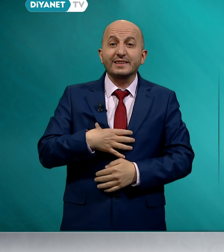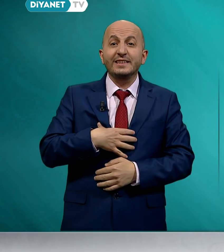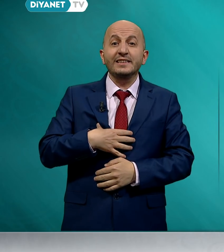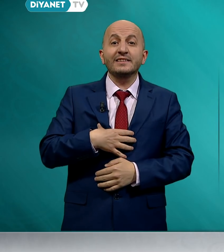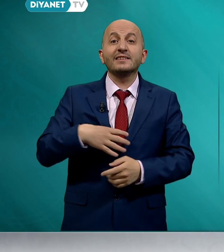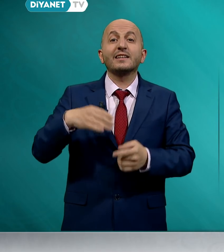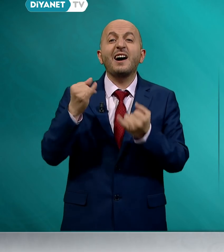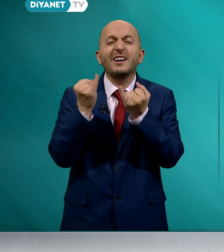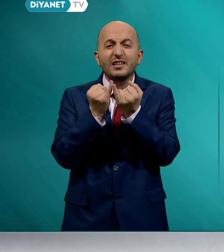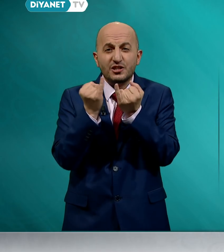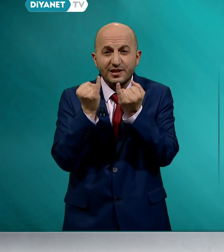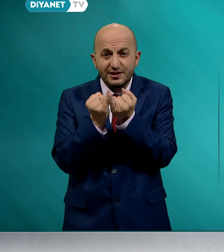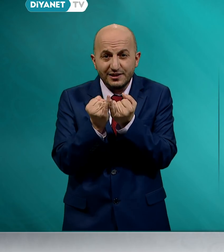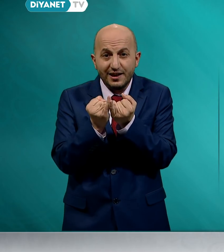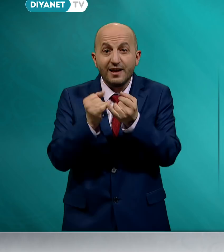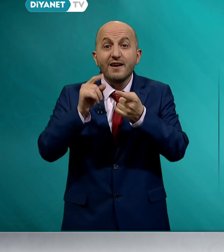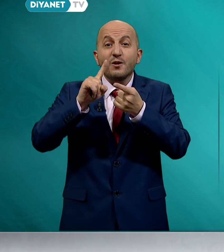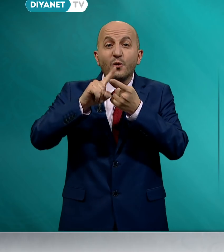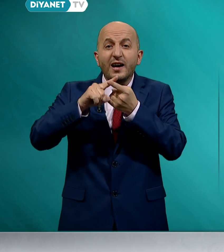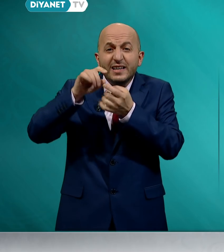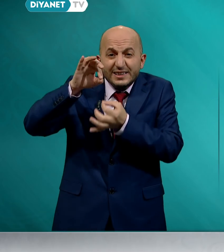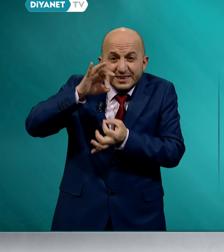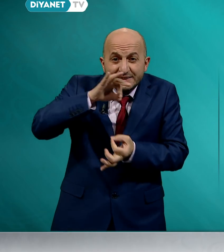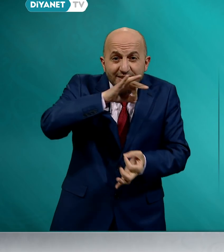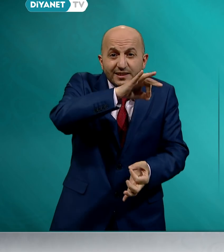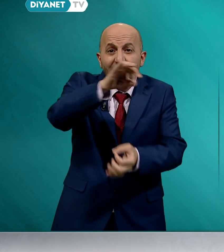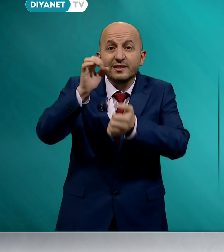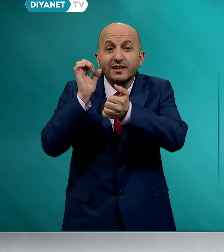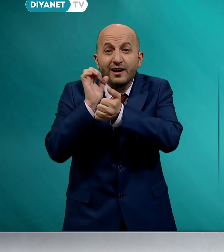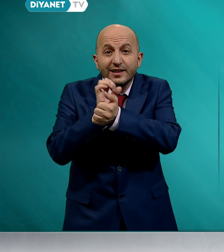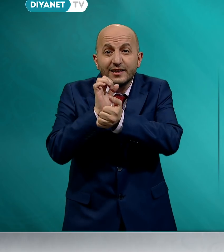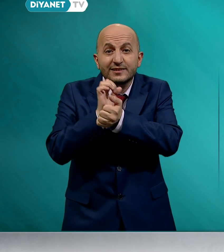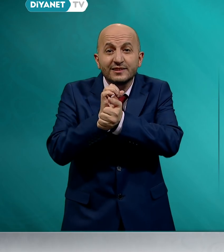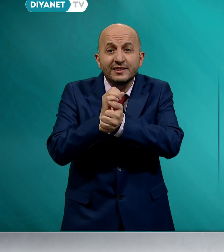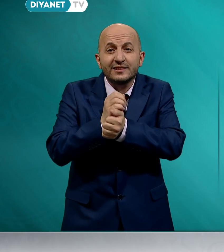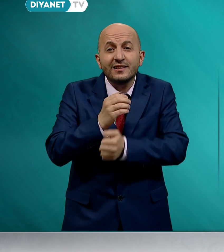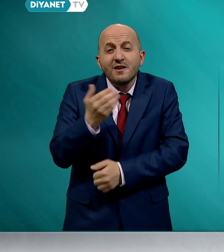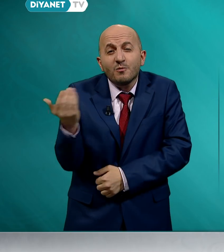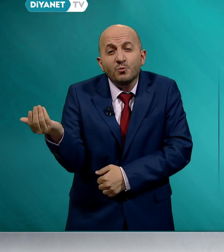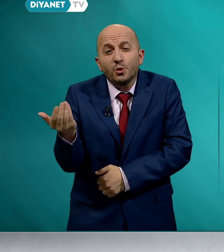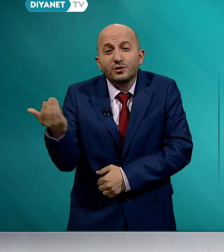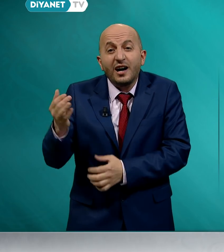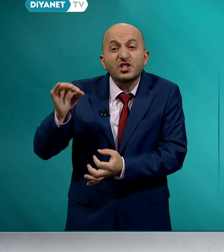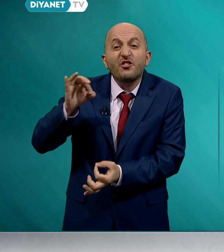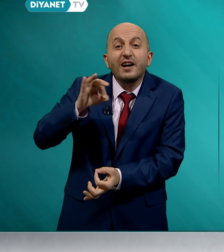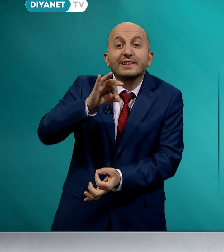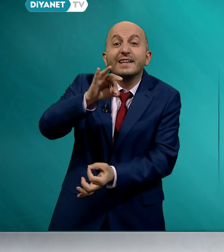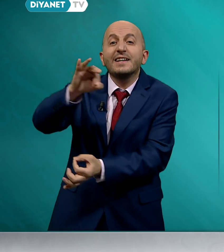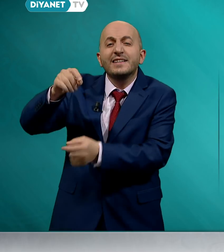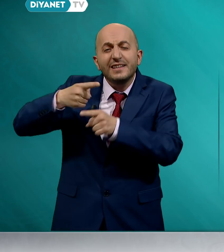din kardeşleriyle ve insanlık ailesinin muhtaç fertleriyle